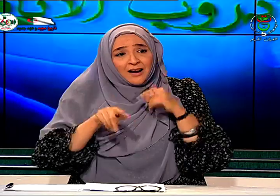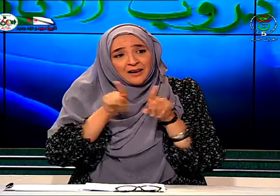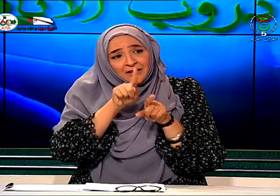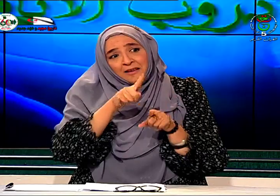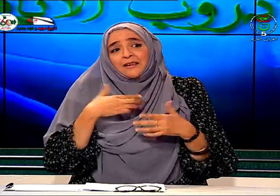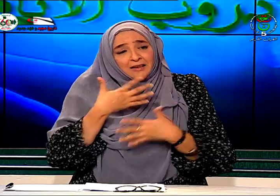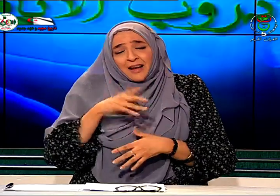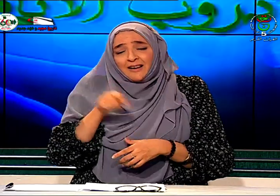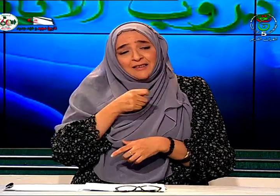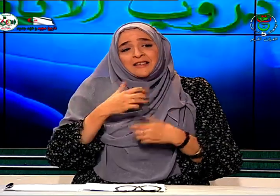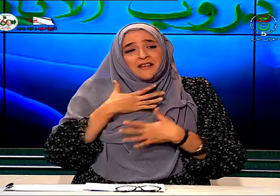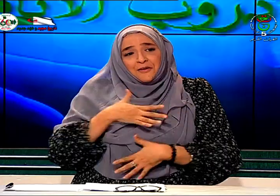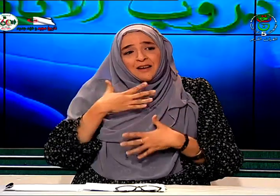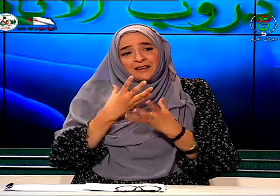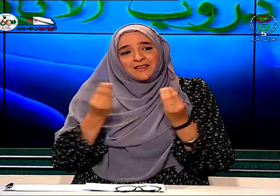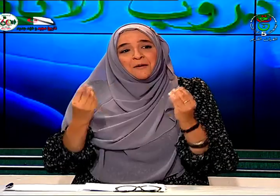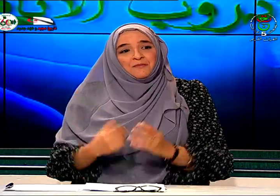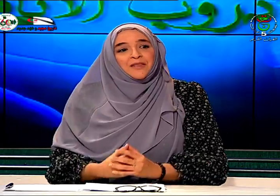لديك حقيقة سيفرح كثير نعم